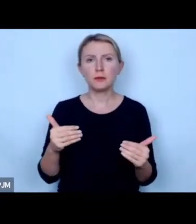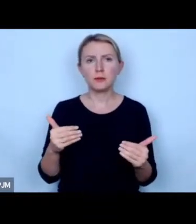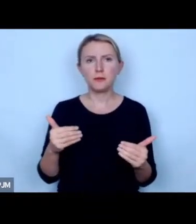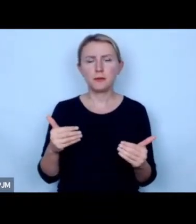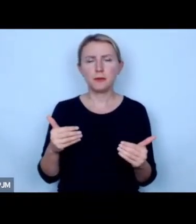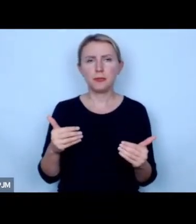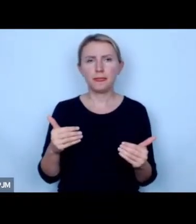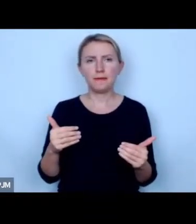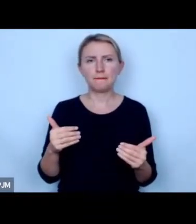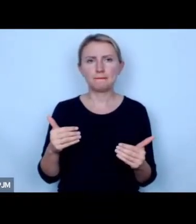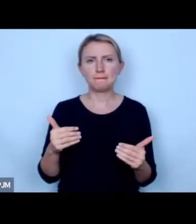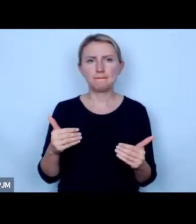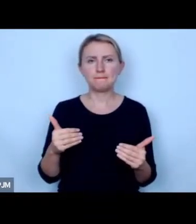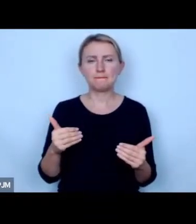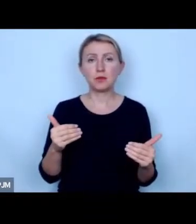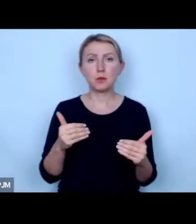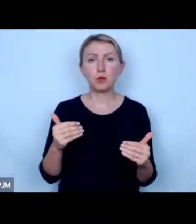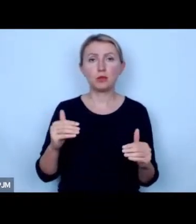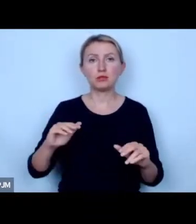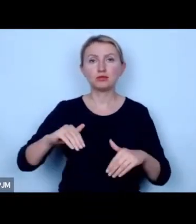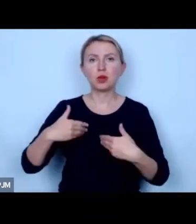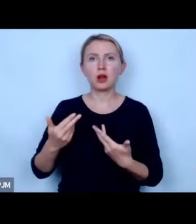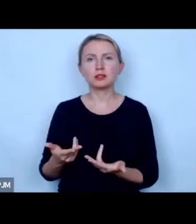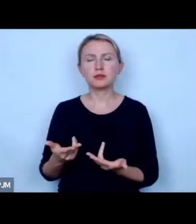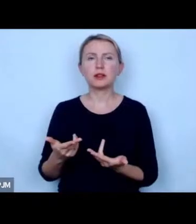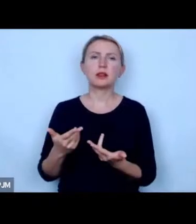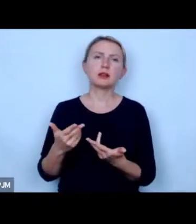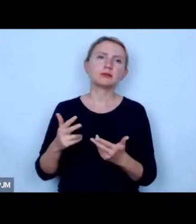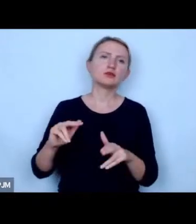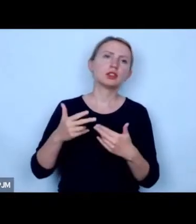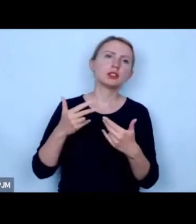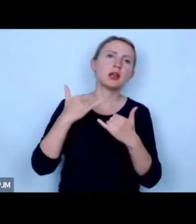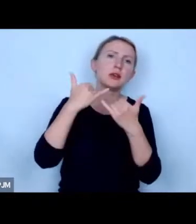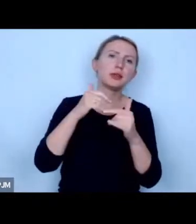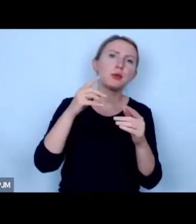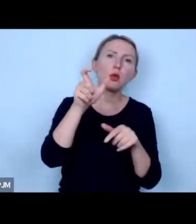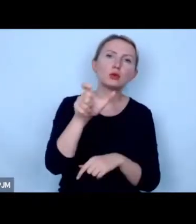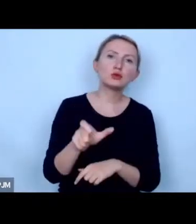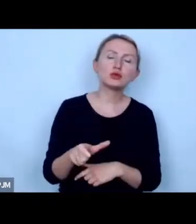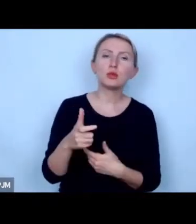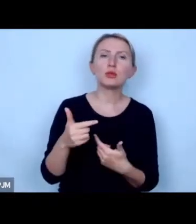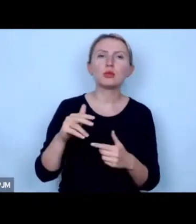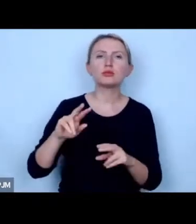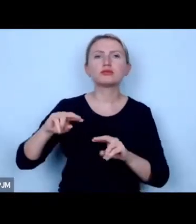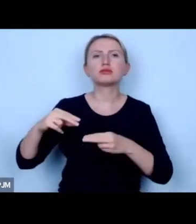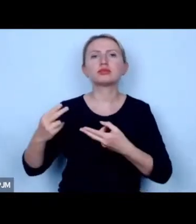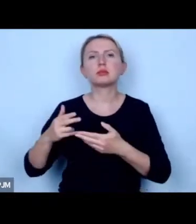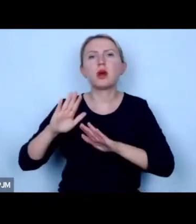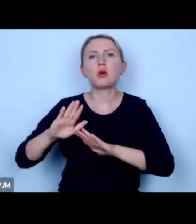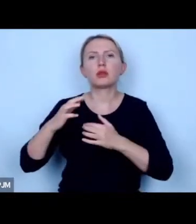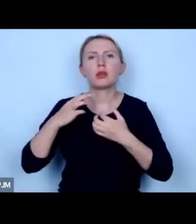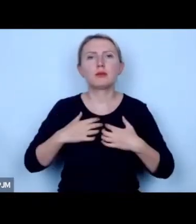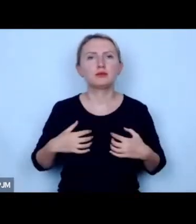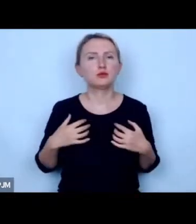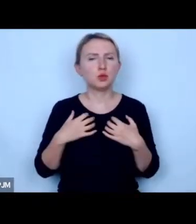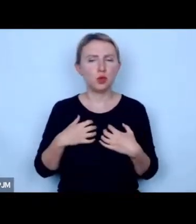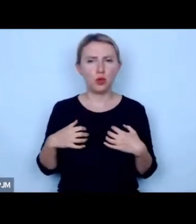mogłyby ewentualnie były przeznaczone na ich nie wiem przekazanie komuś innemu przeznaczać na przykład na ochronę przyrody